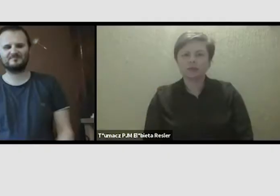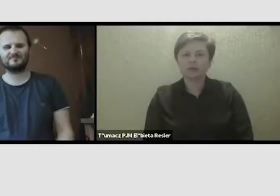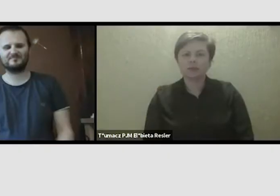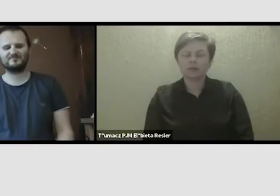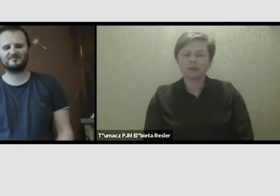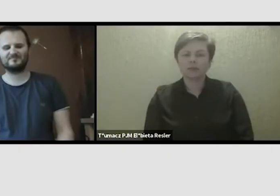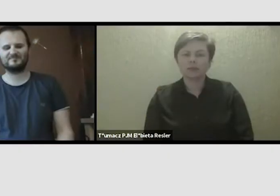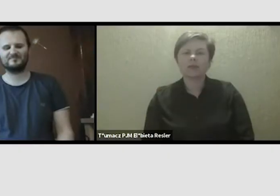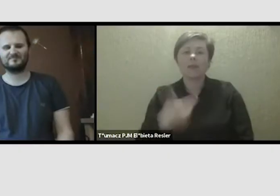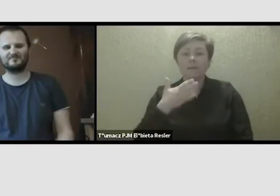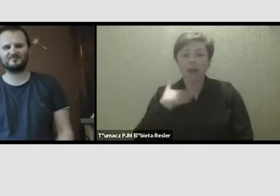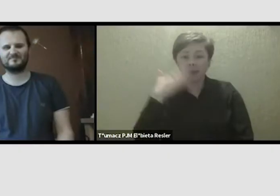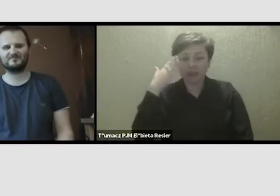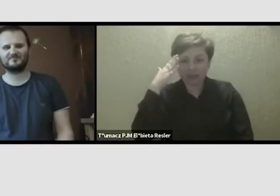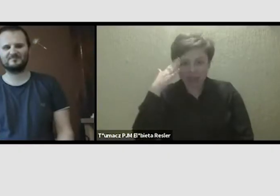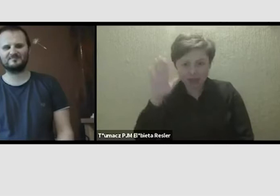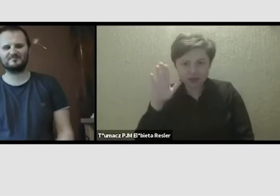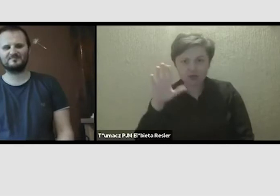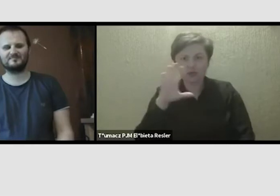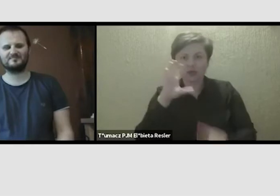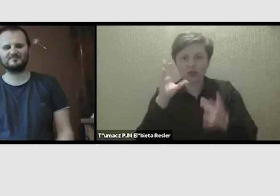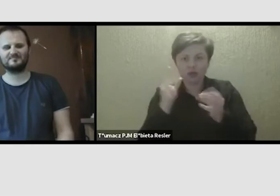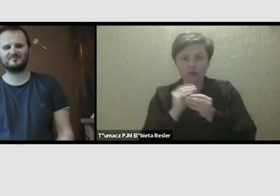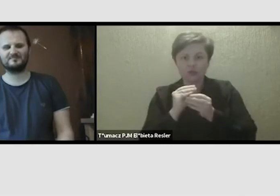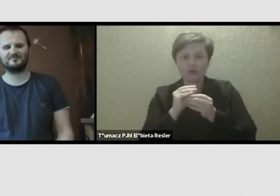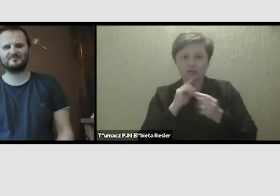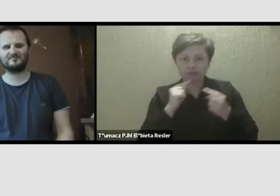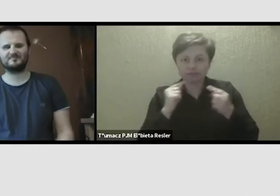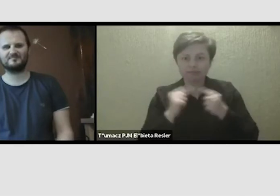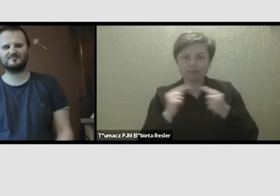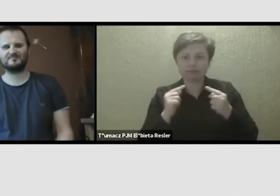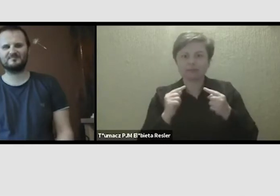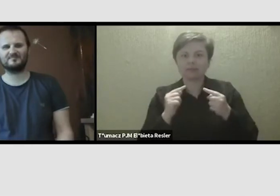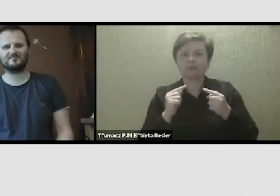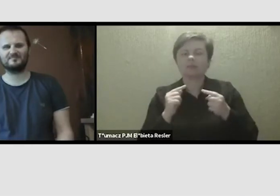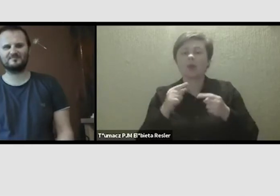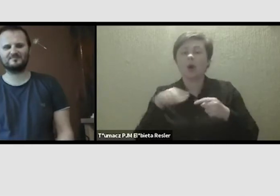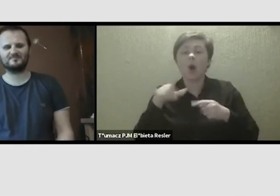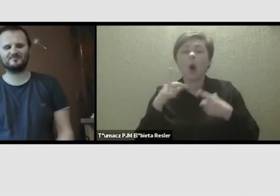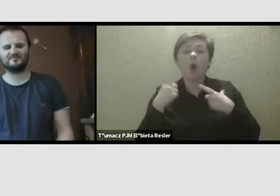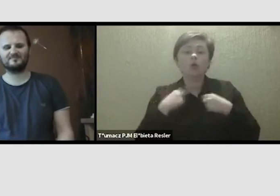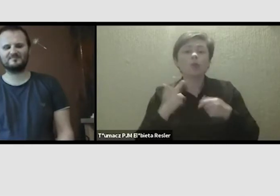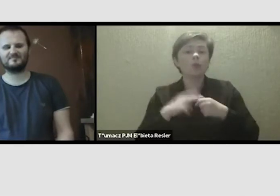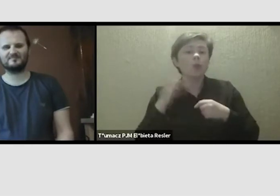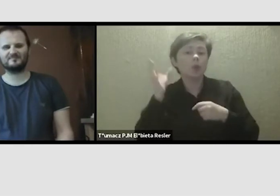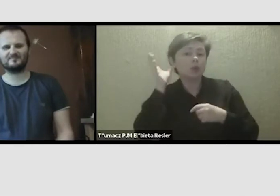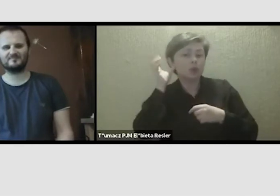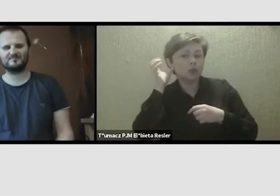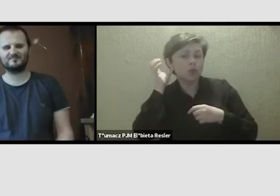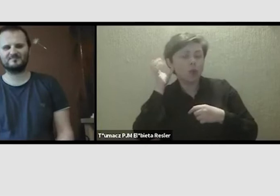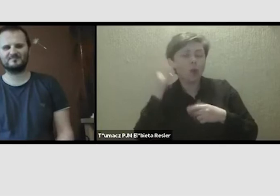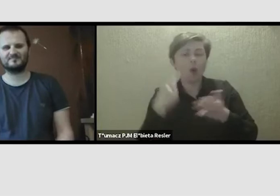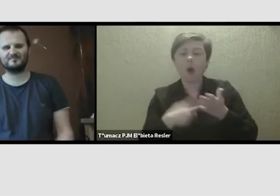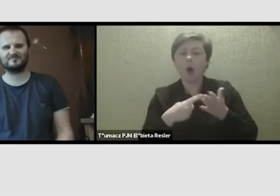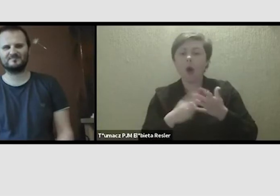Mamy nadzieję, że wszystko w tym momencie i tych, którzy nas słuchają, bo to ostatnie spotkanie